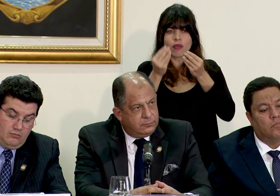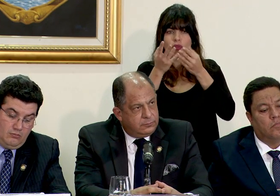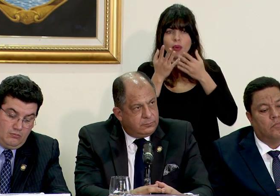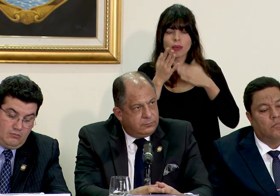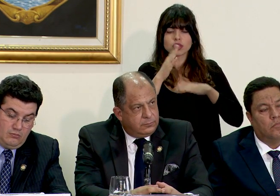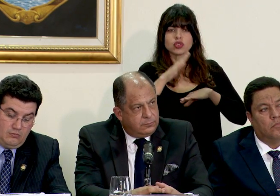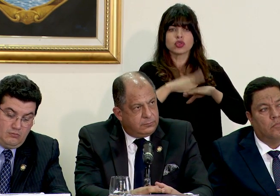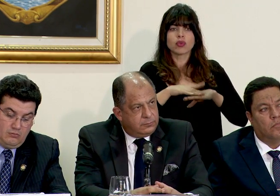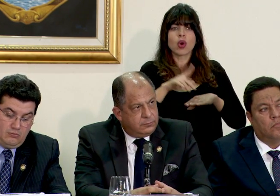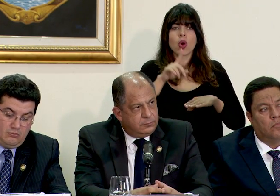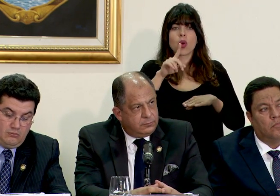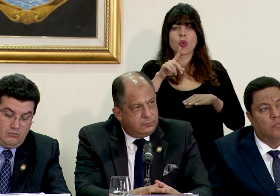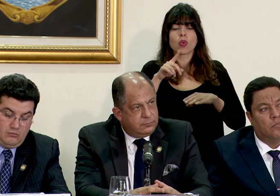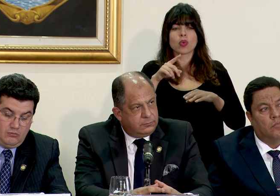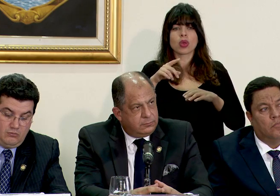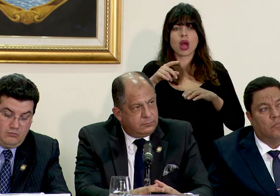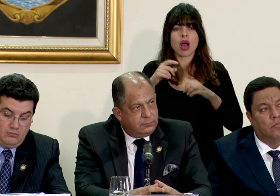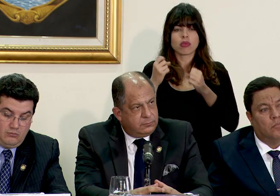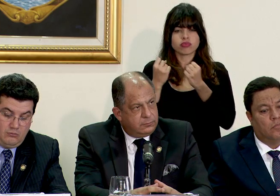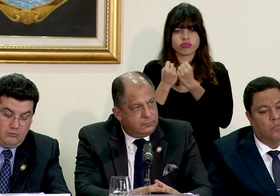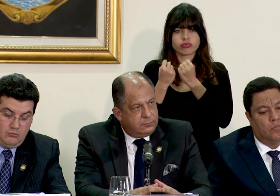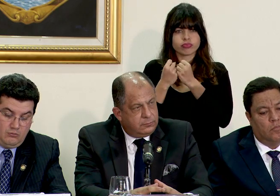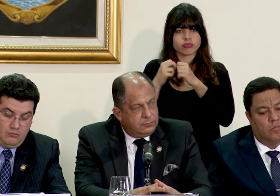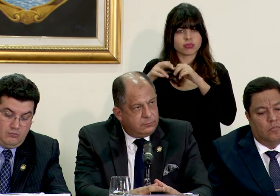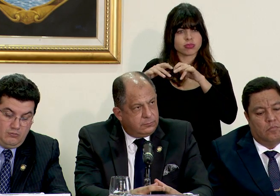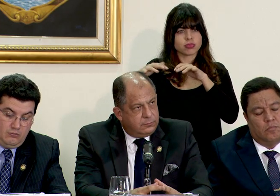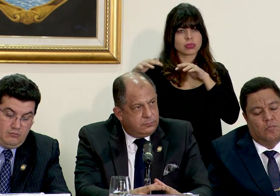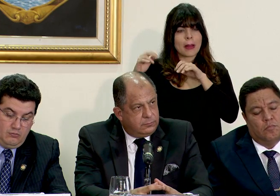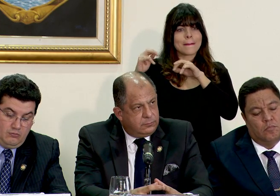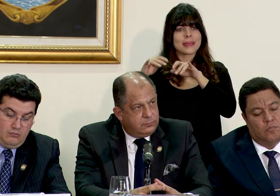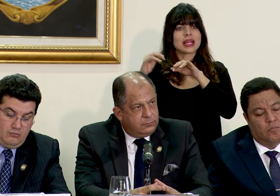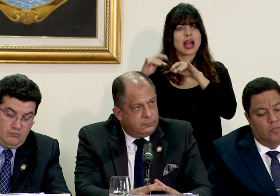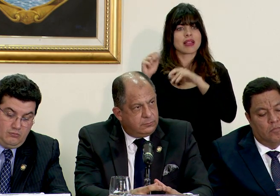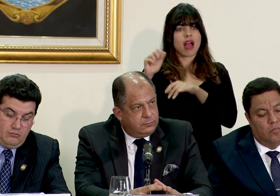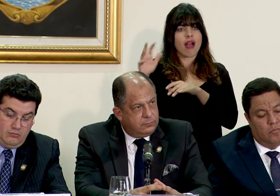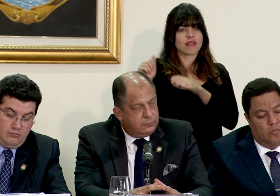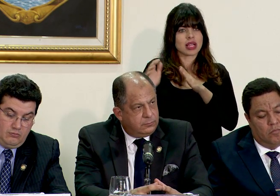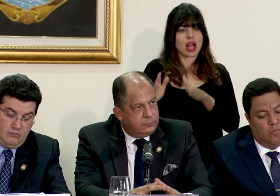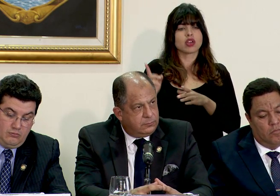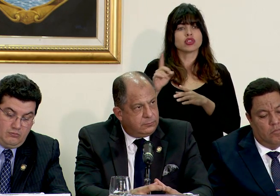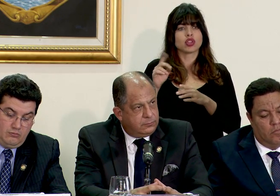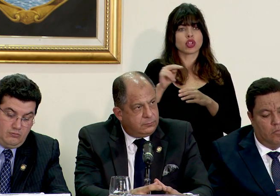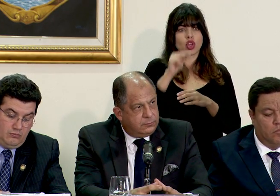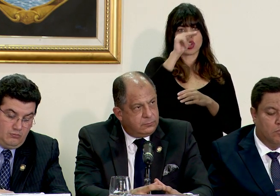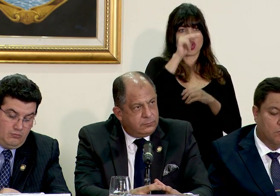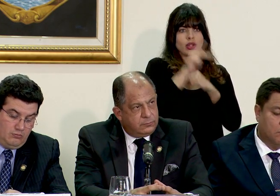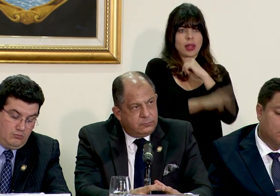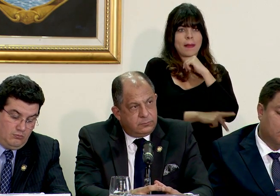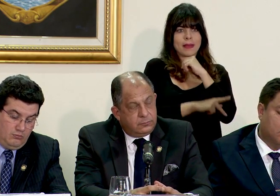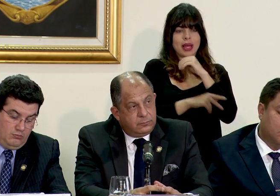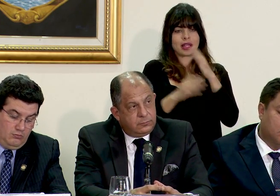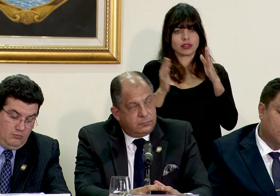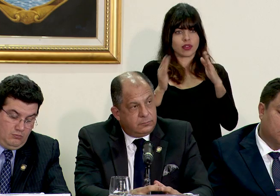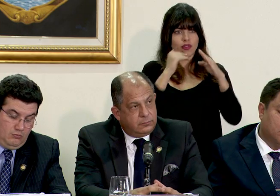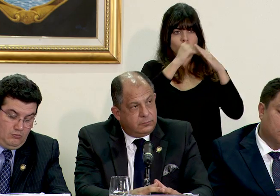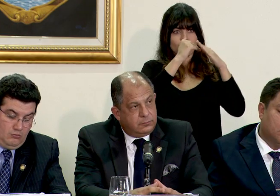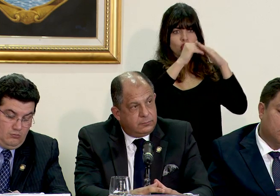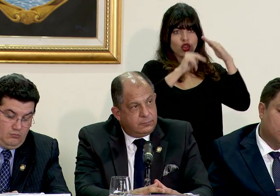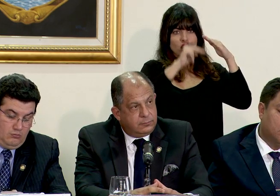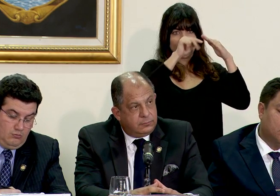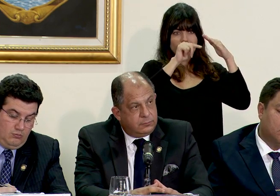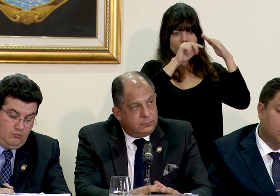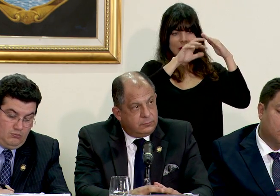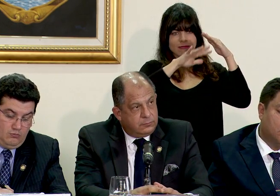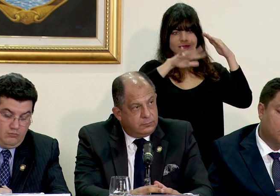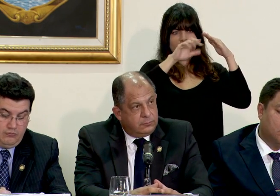sobre una aglomeración de migrantes africanos en la frontera norte del país me interesa saber si tienen algún informe y